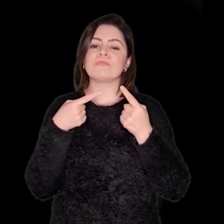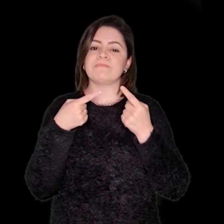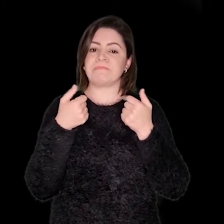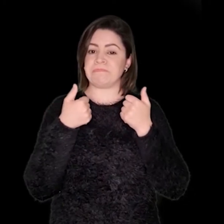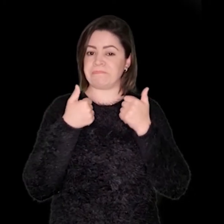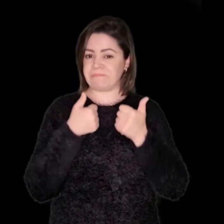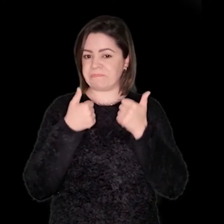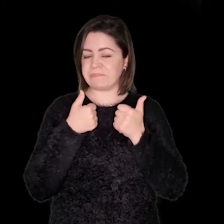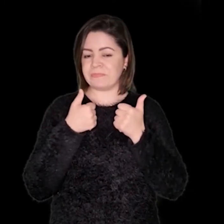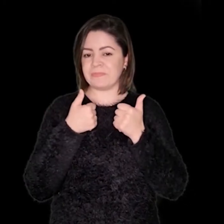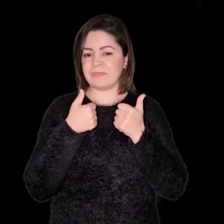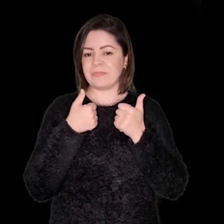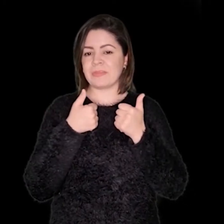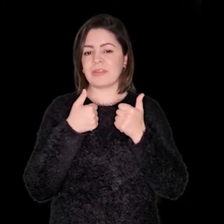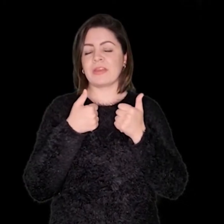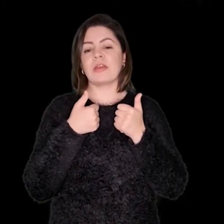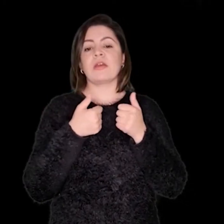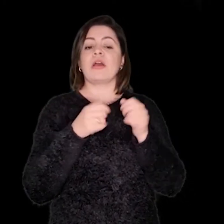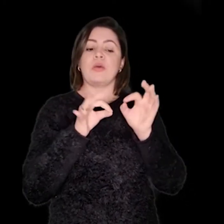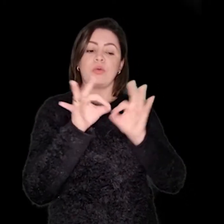aprofundarmos as nossas discussões.